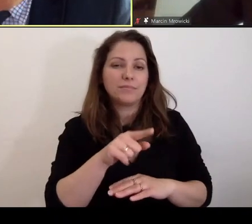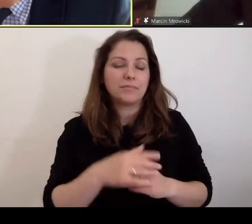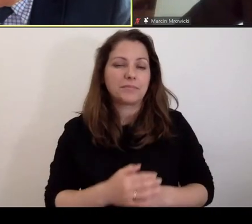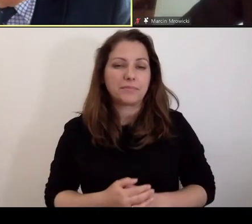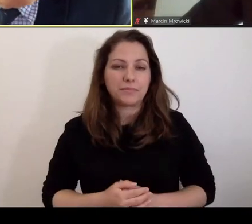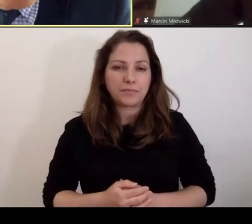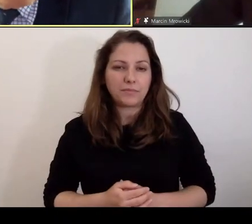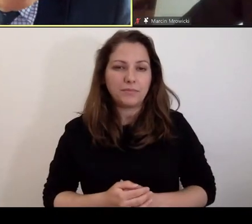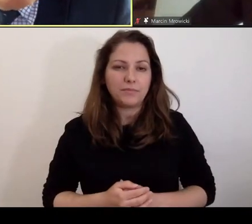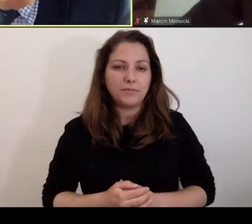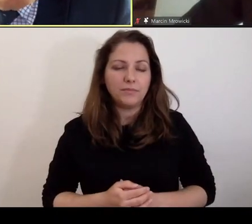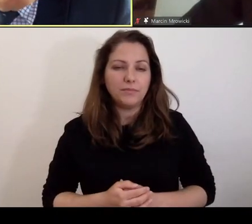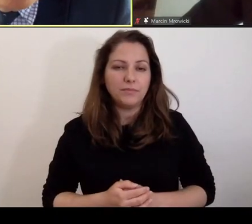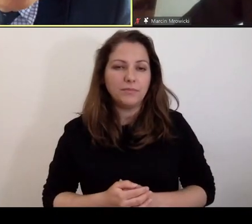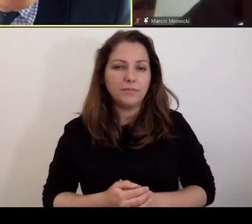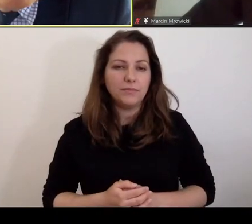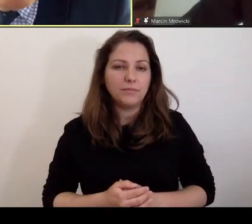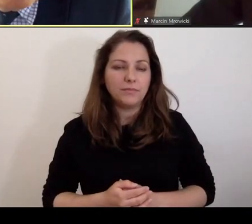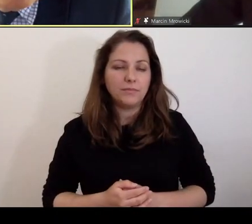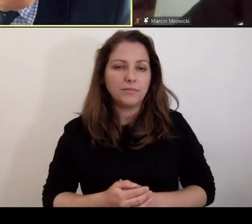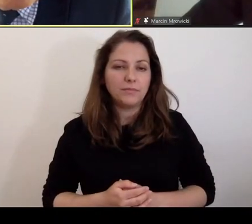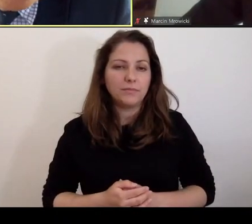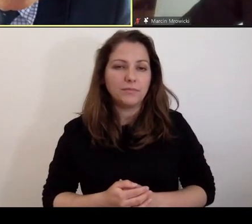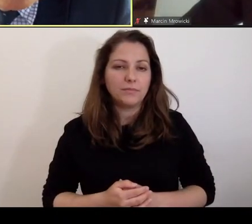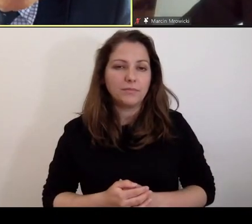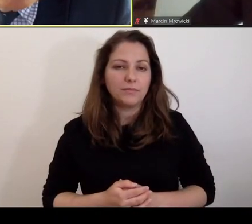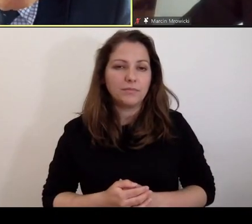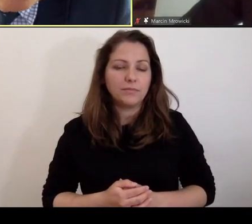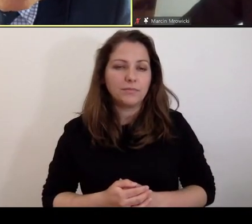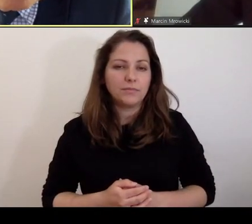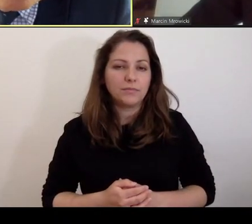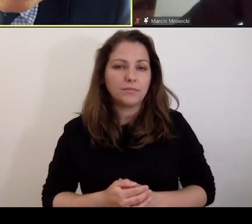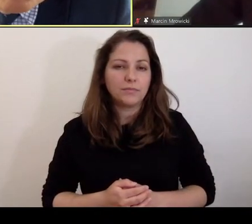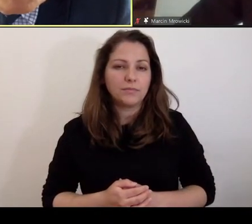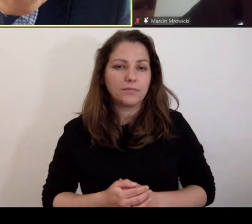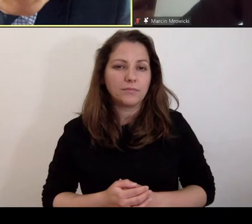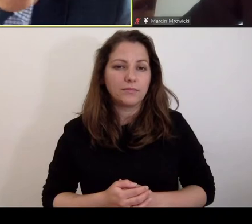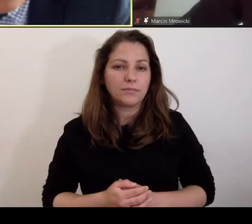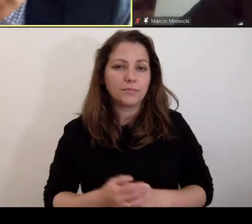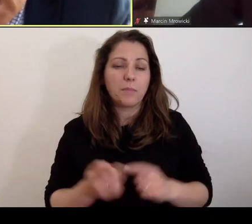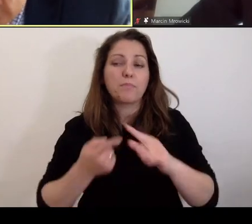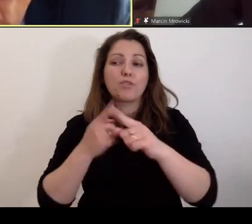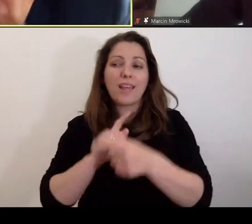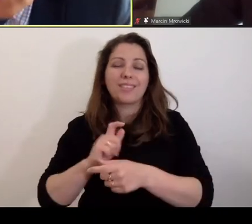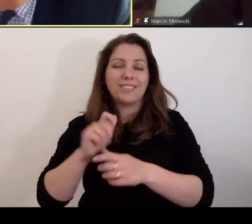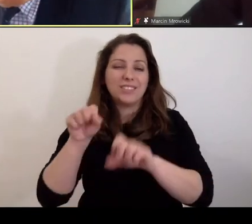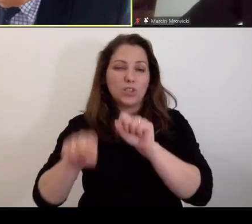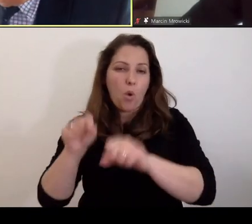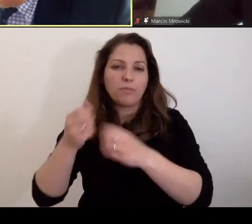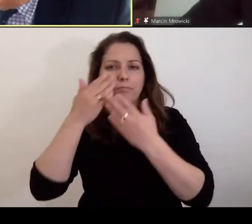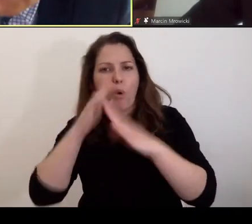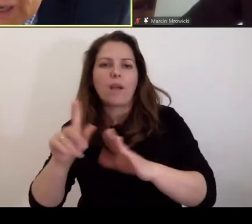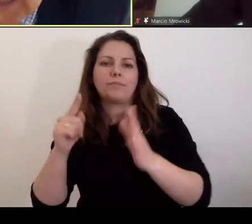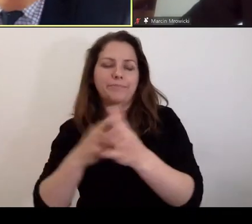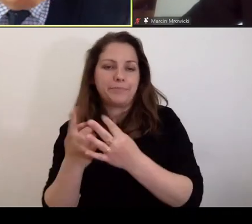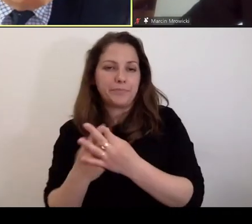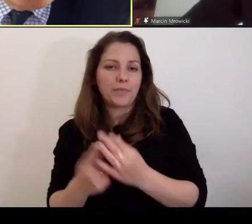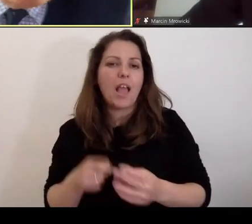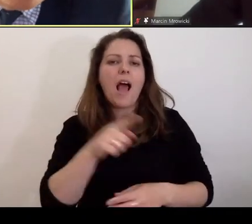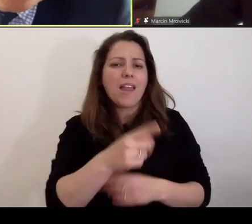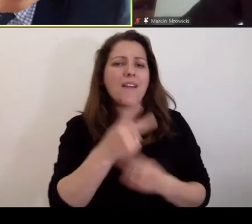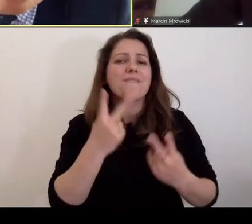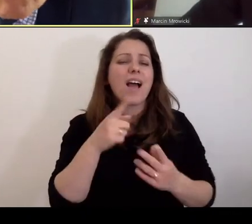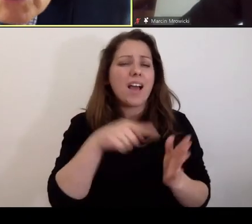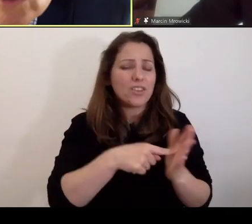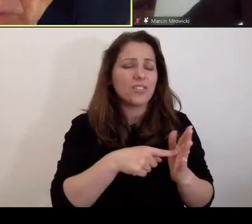przed sądem. Natomiast ta kontradyktoryjność, o której tu mówię i która jest ważna w tym